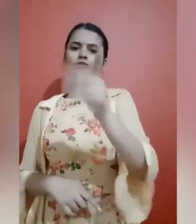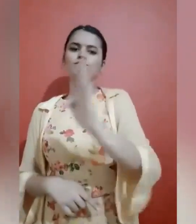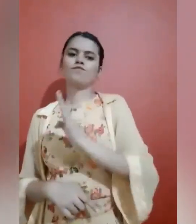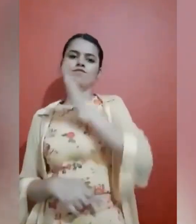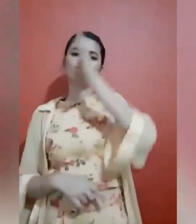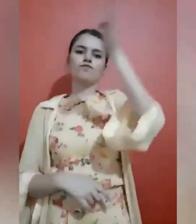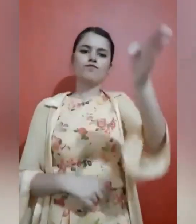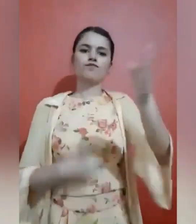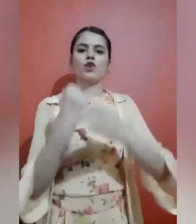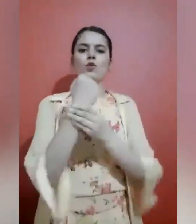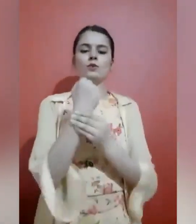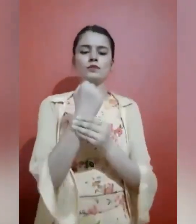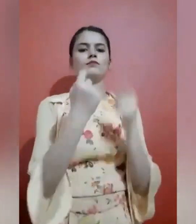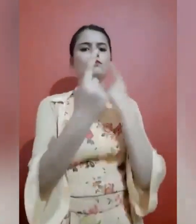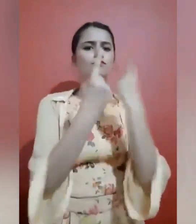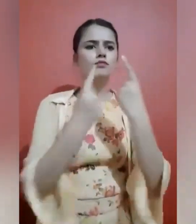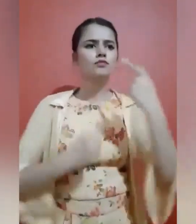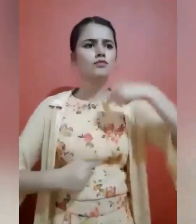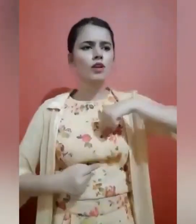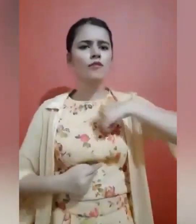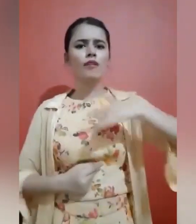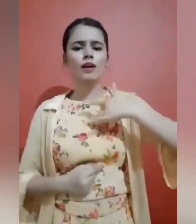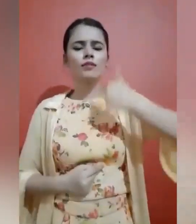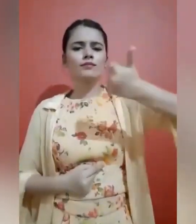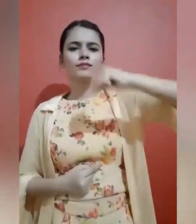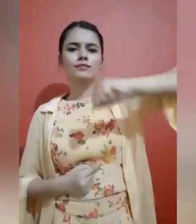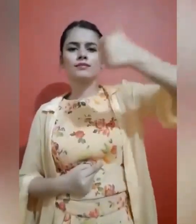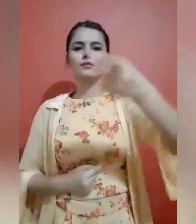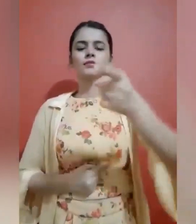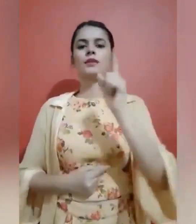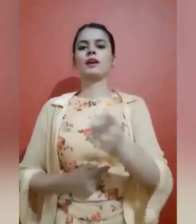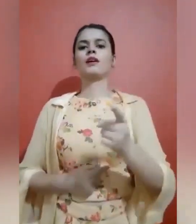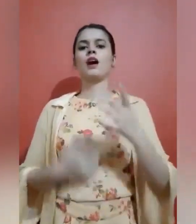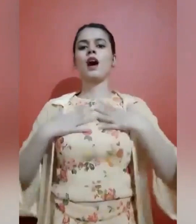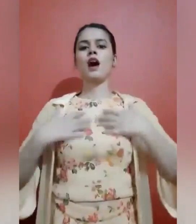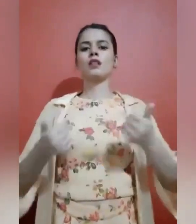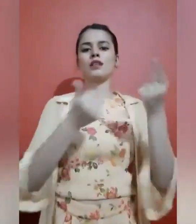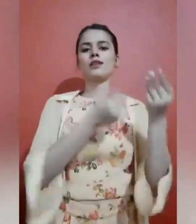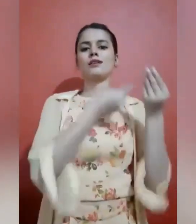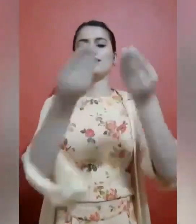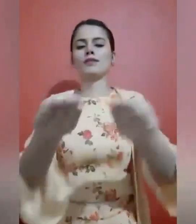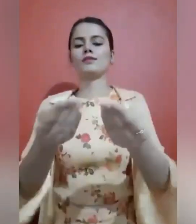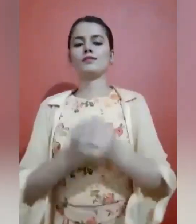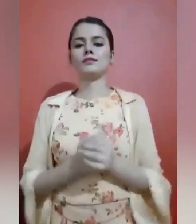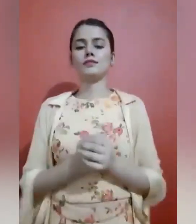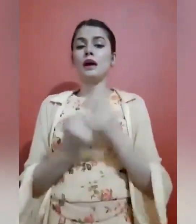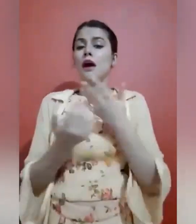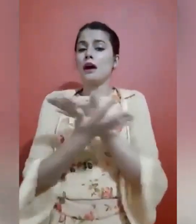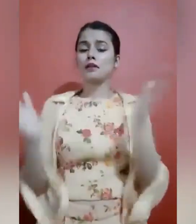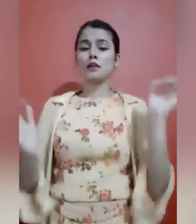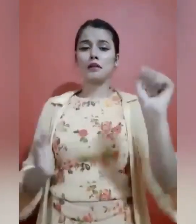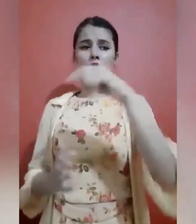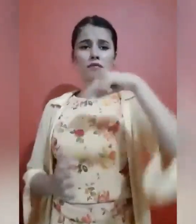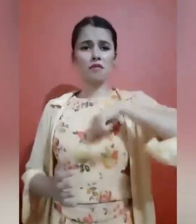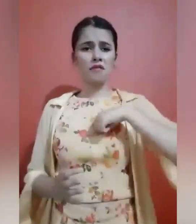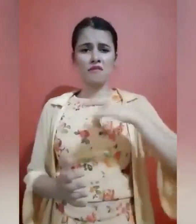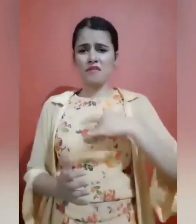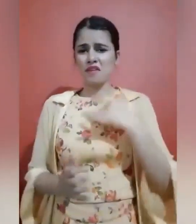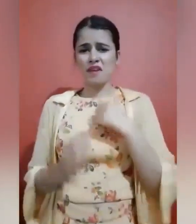सरदी तो आपको बिना किसी देरी किये तुरन डॉक्टर से संपर करना है वही आपका उचित इलाज कर सकते